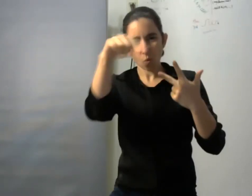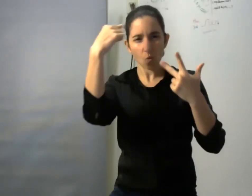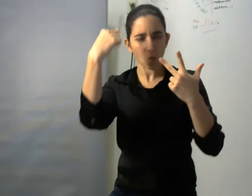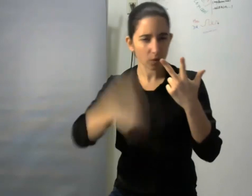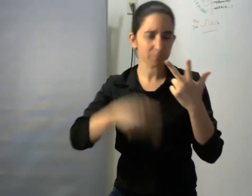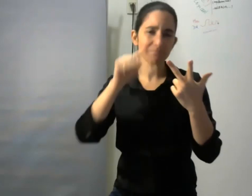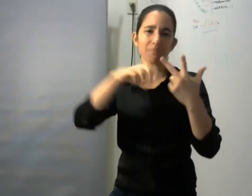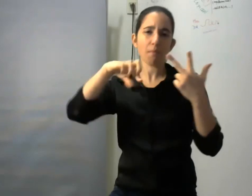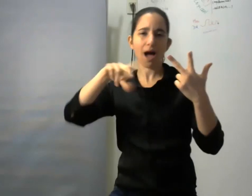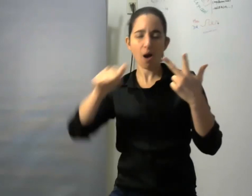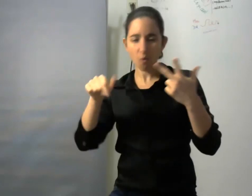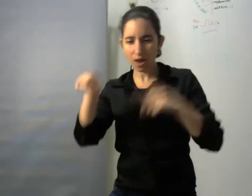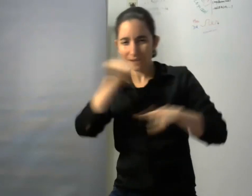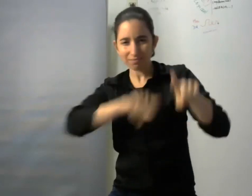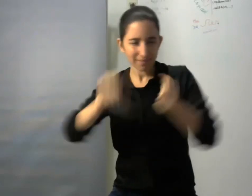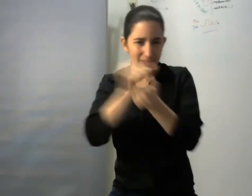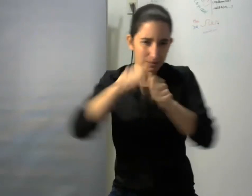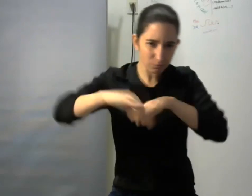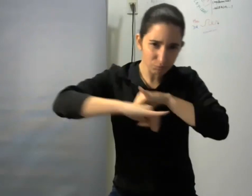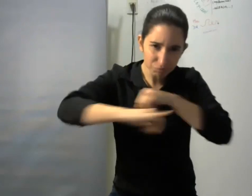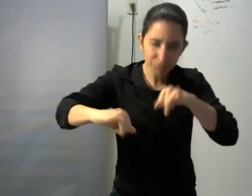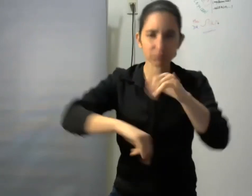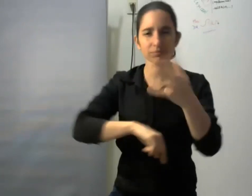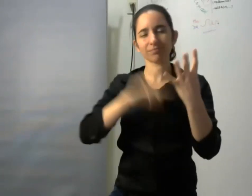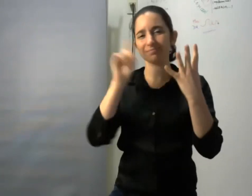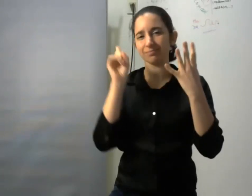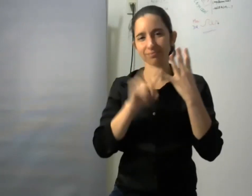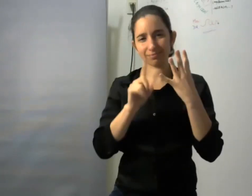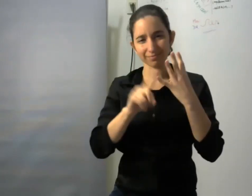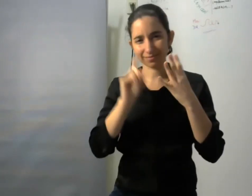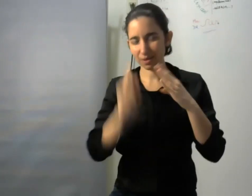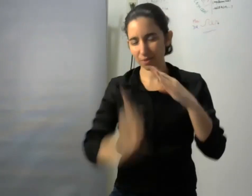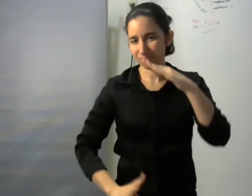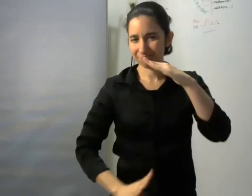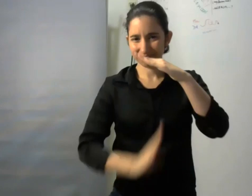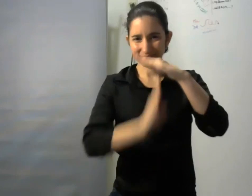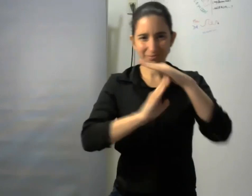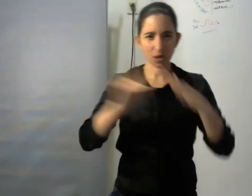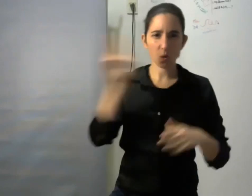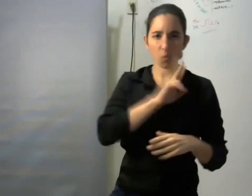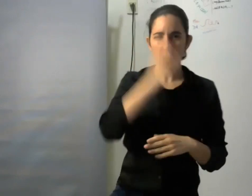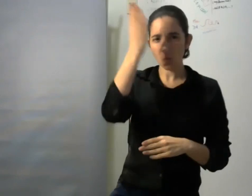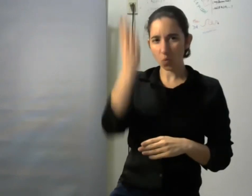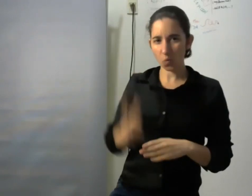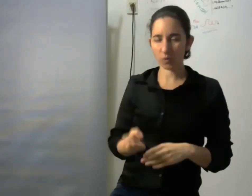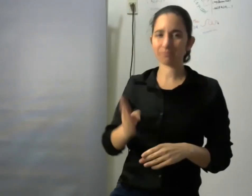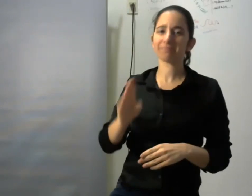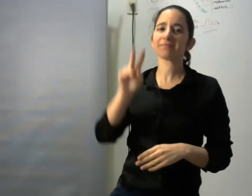coordinación editorial y fundamentalmente una editora fenomenal que es Lía Resnick una de las grandes